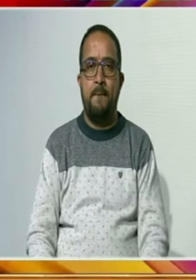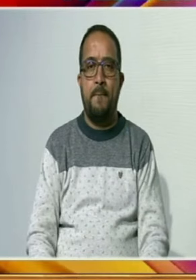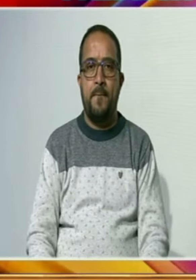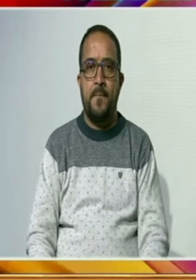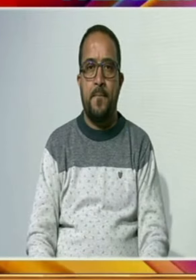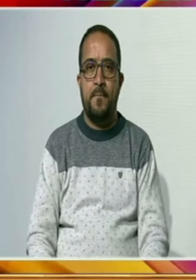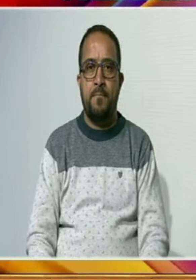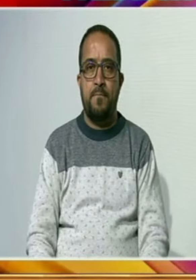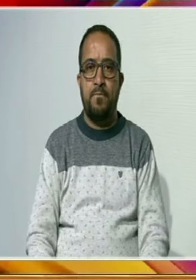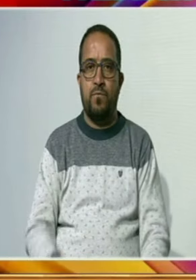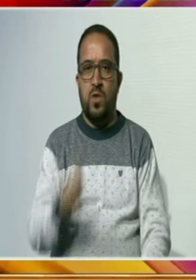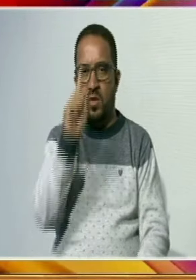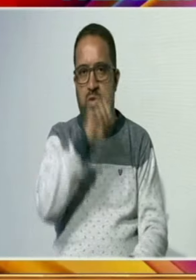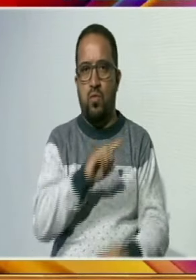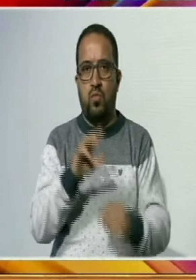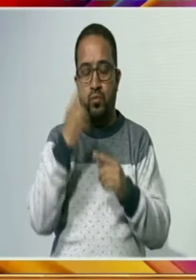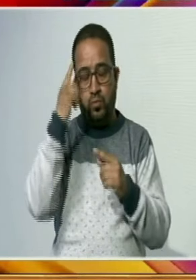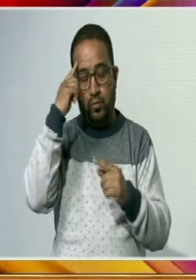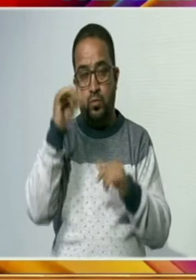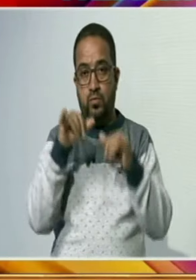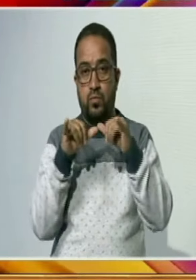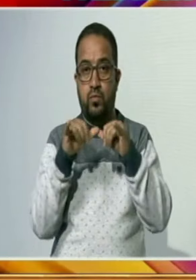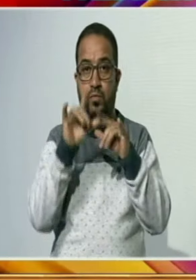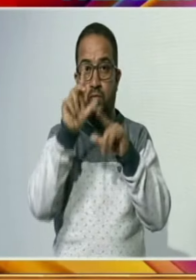ملک کو شدید تشویش ہے